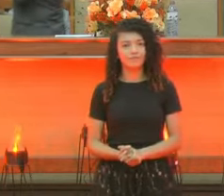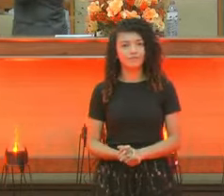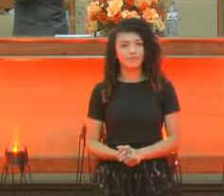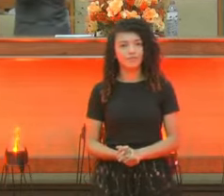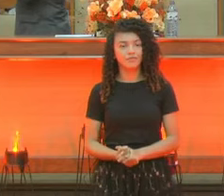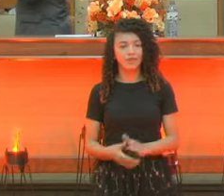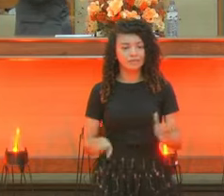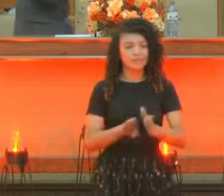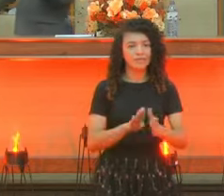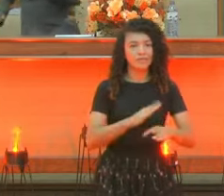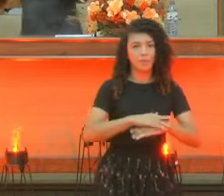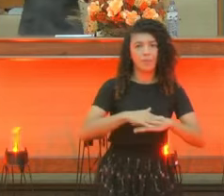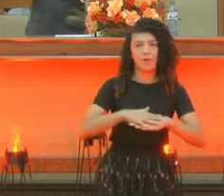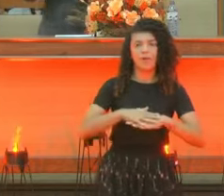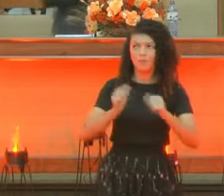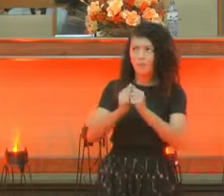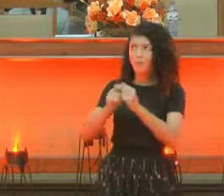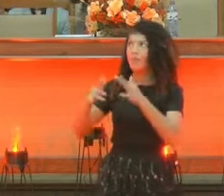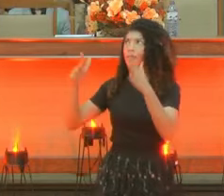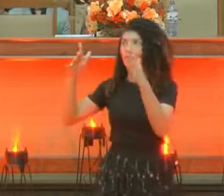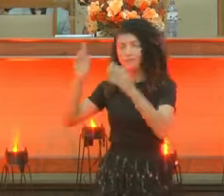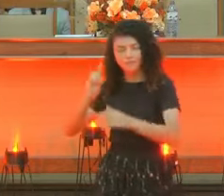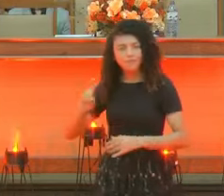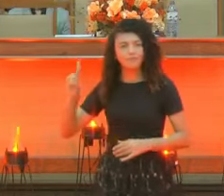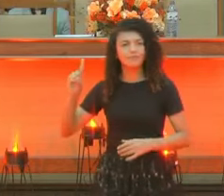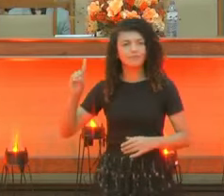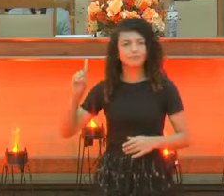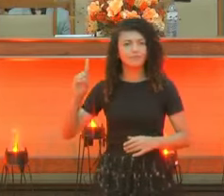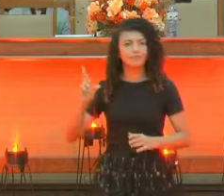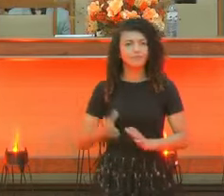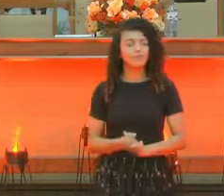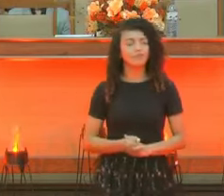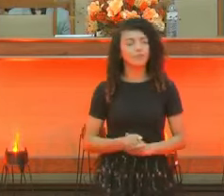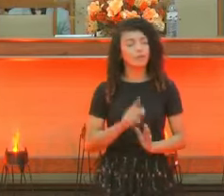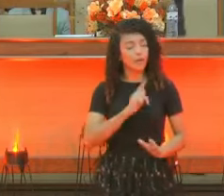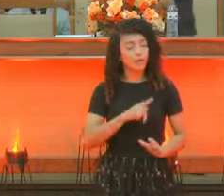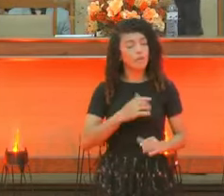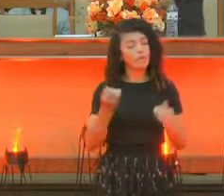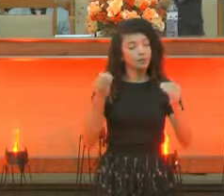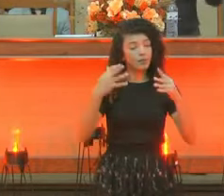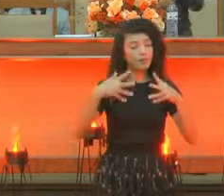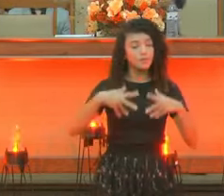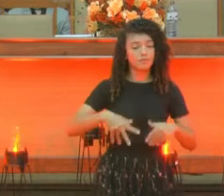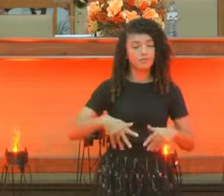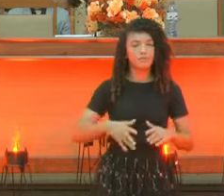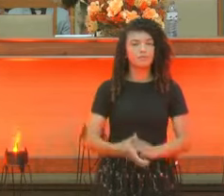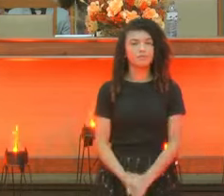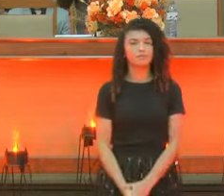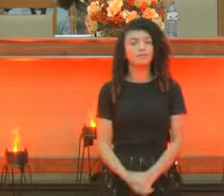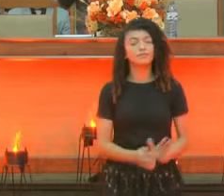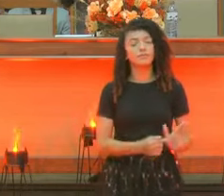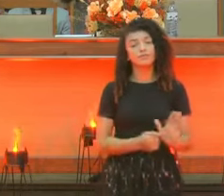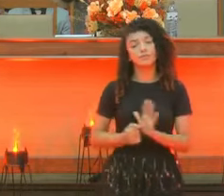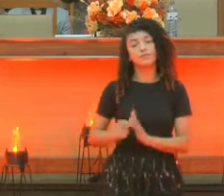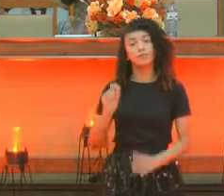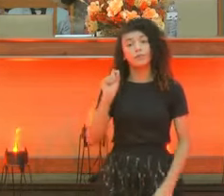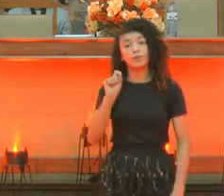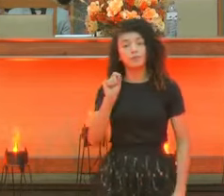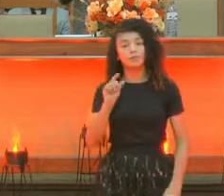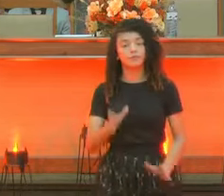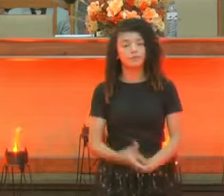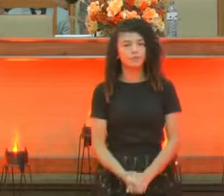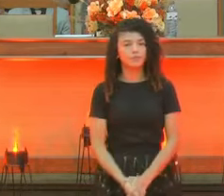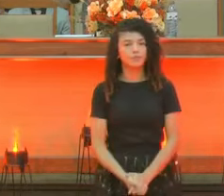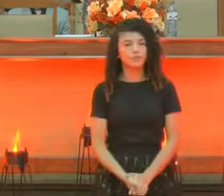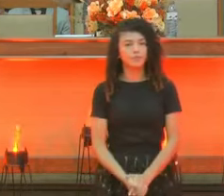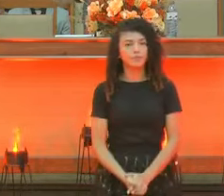glória, está no lucro. Foi isso que Paulo disse. Agora ele está mostrando aqui, ouçam bem, porque tem irmão que aceita